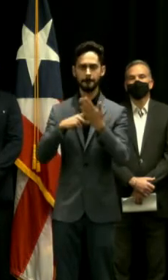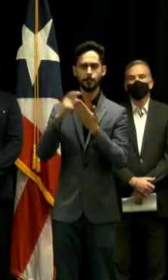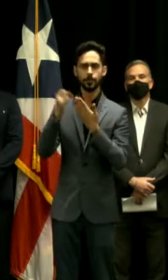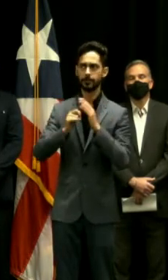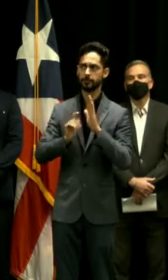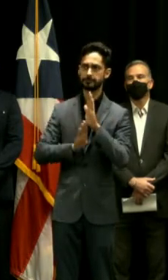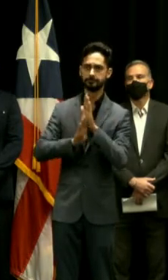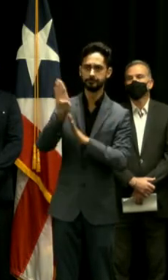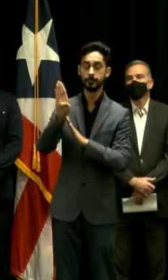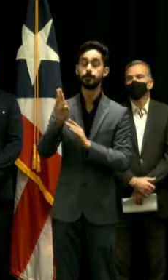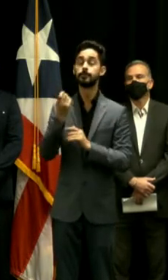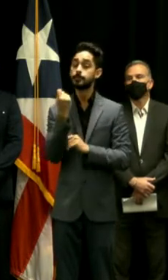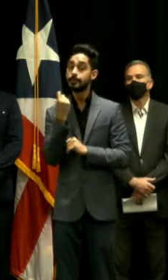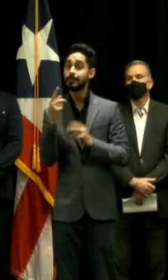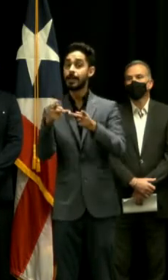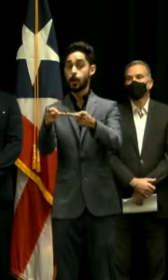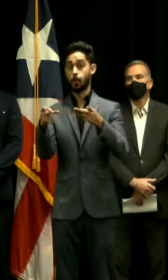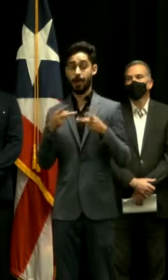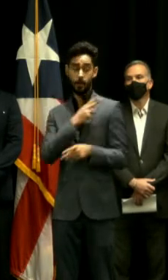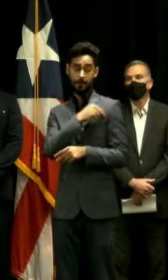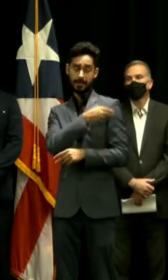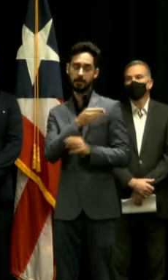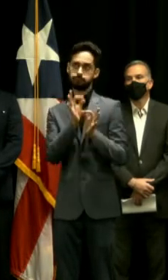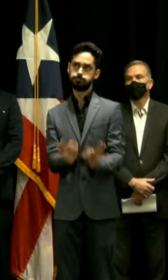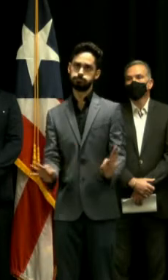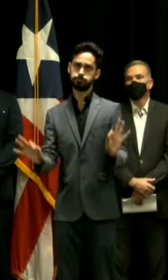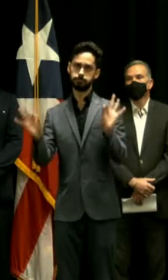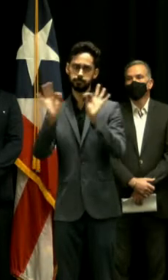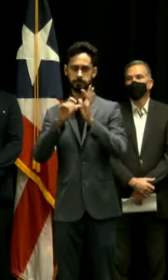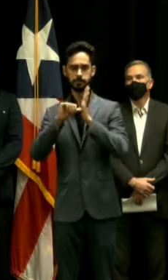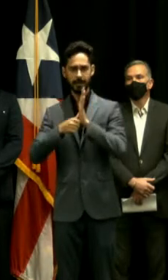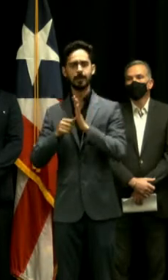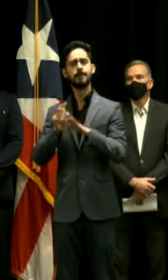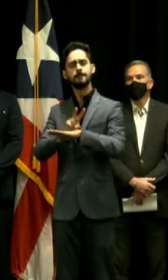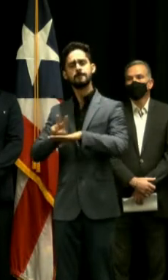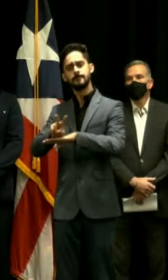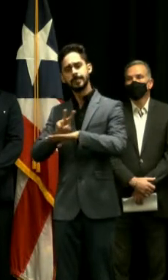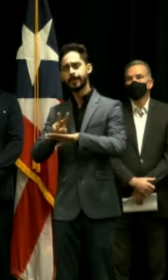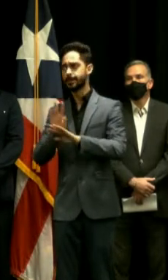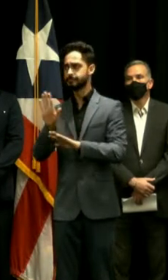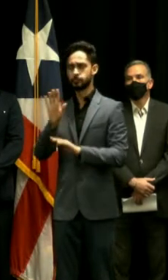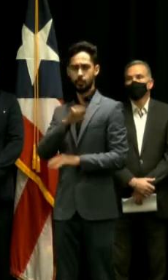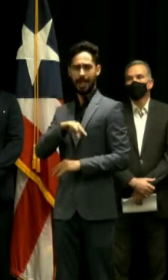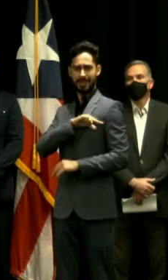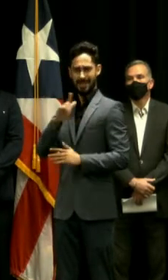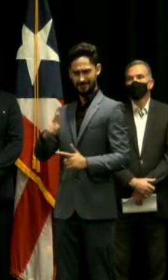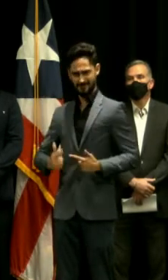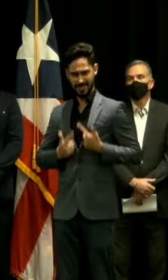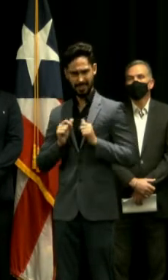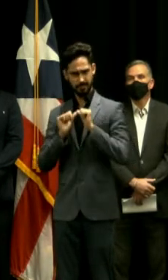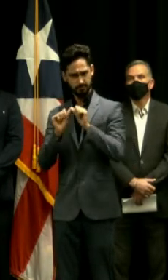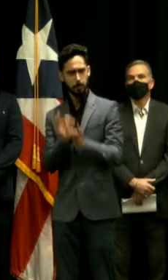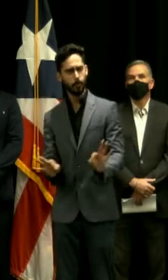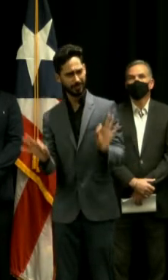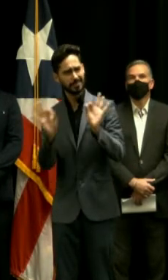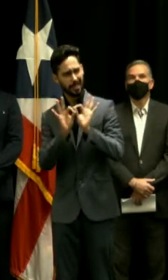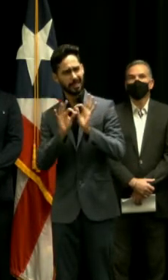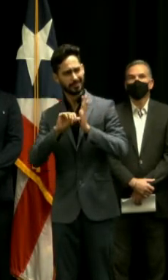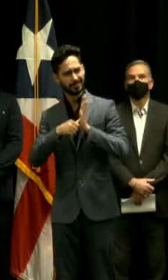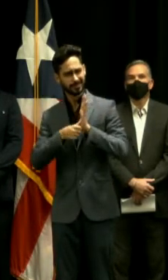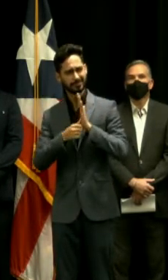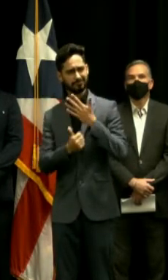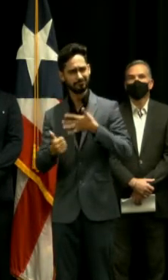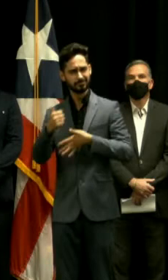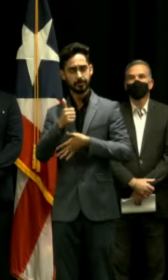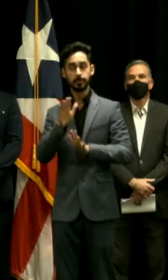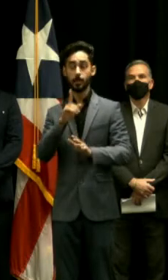facilidad hospitalaria es crucial para el futuro de Vieques y la calidad de vida de los viequenses. Continuando con ese compromiso,